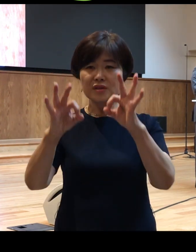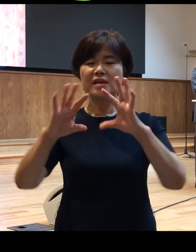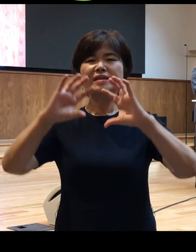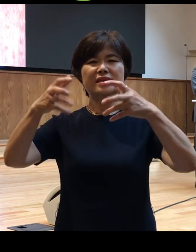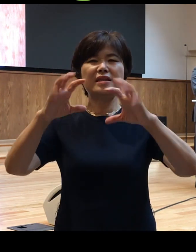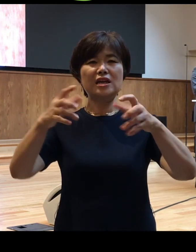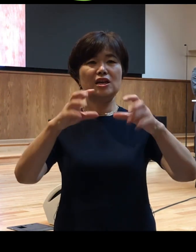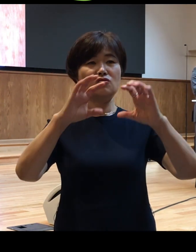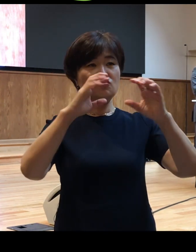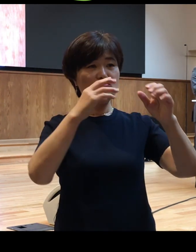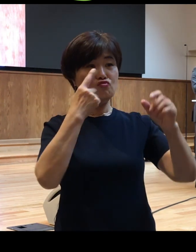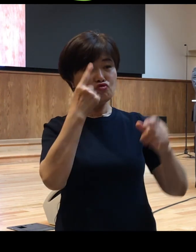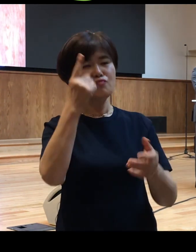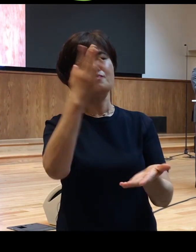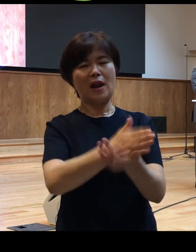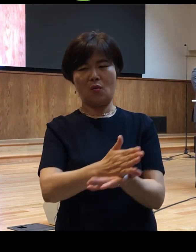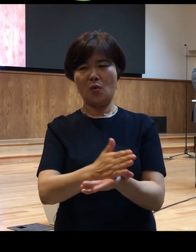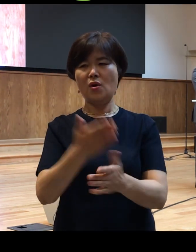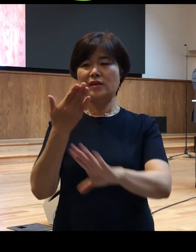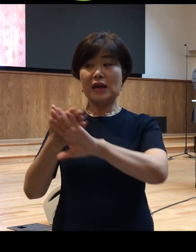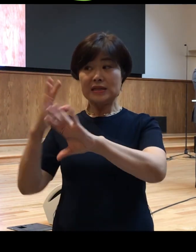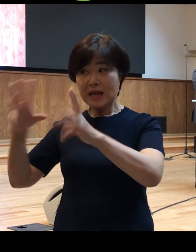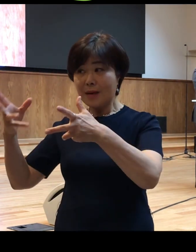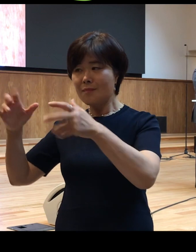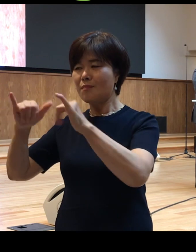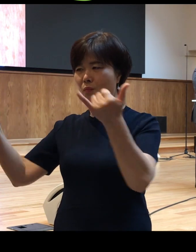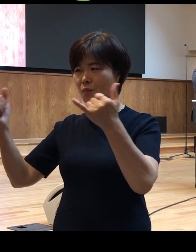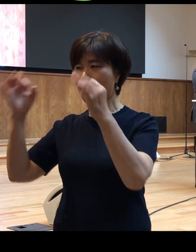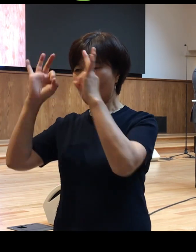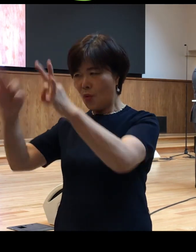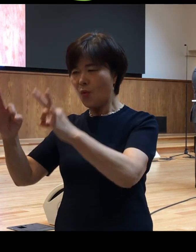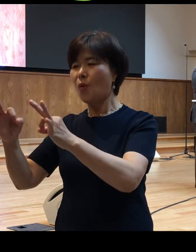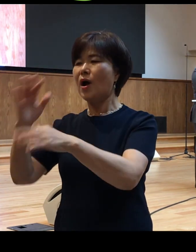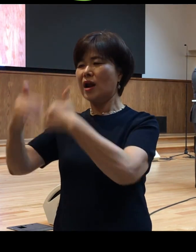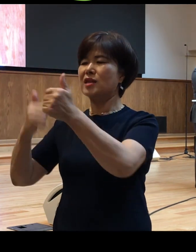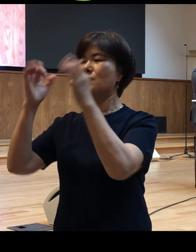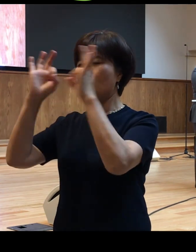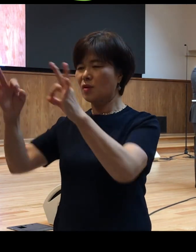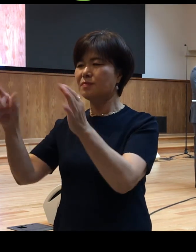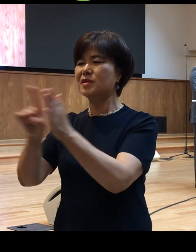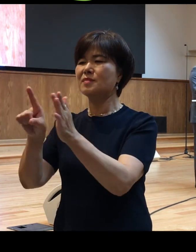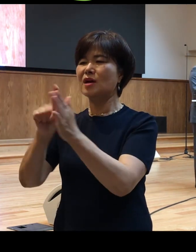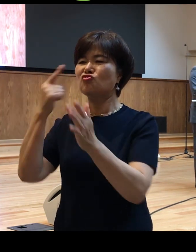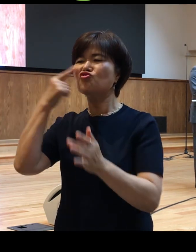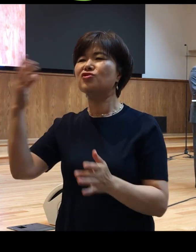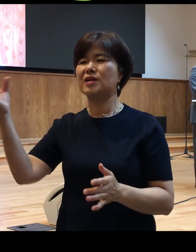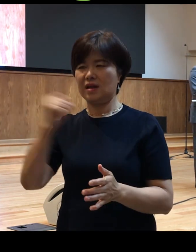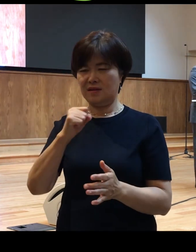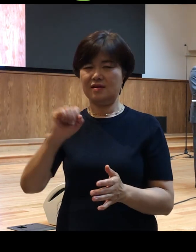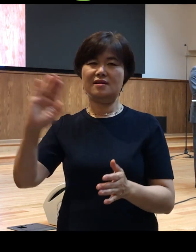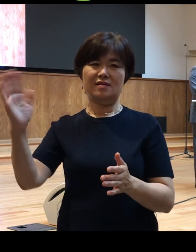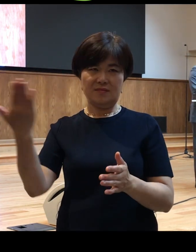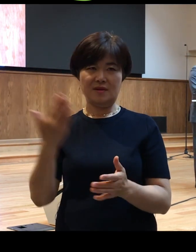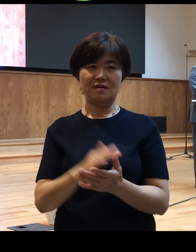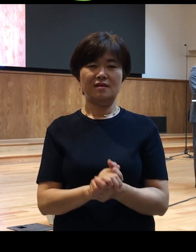다른 사람을 보고 하나님을 보는 믿음의 눈을 가져야 하는 것입니다 그럼 누가는